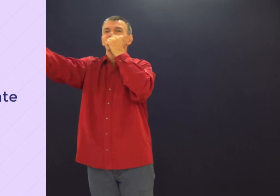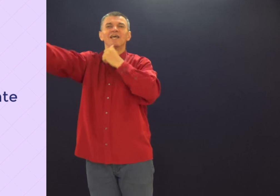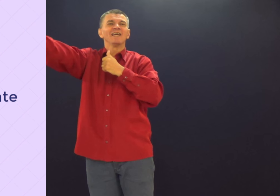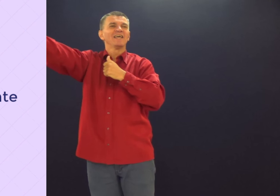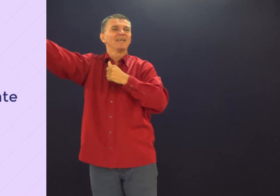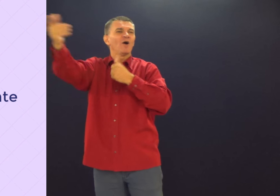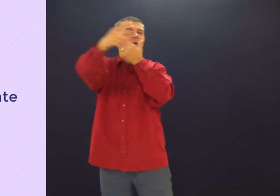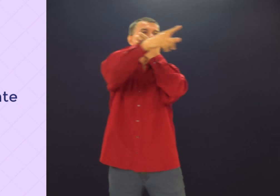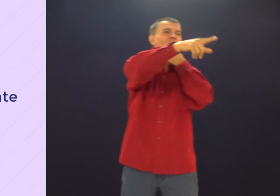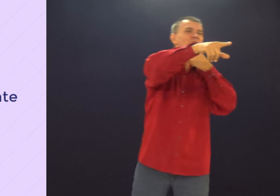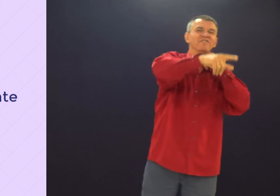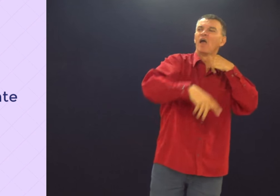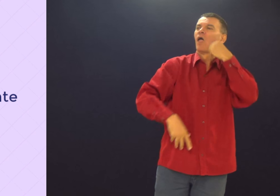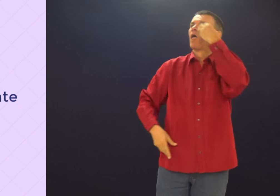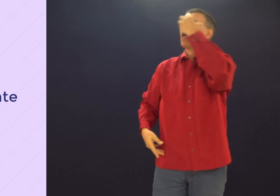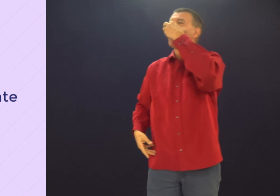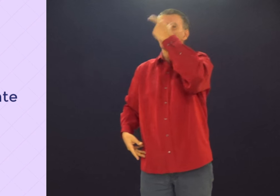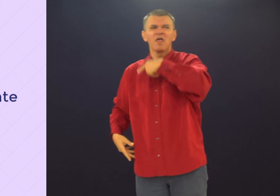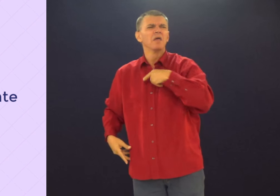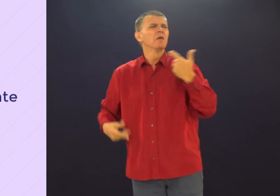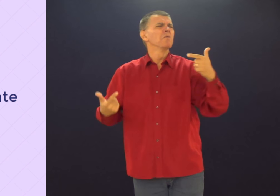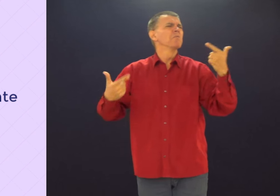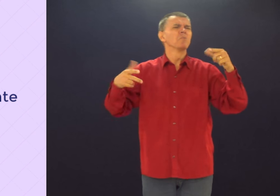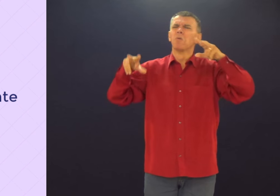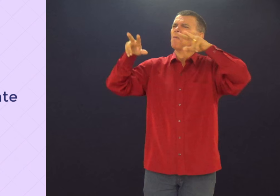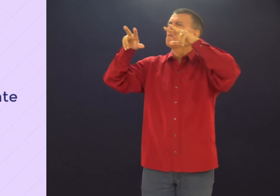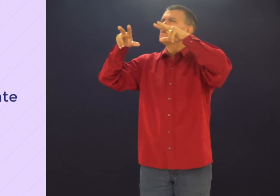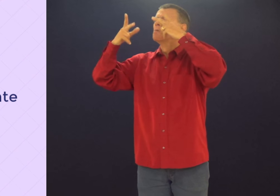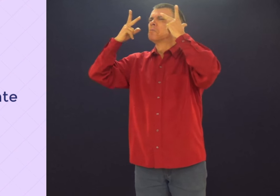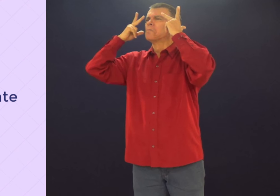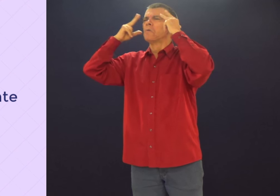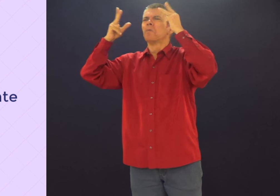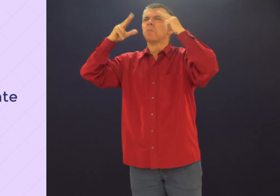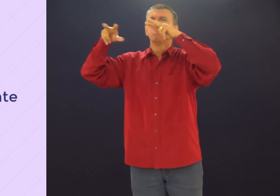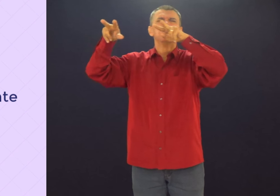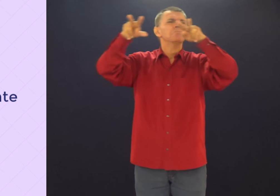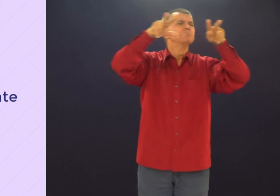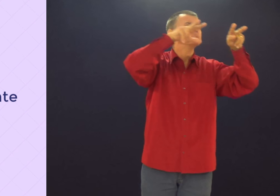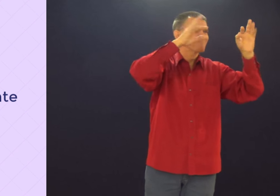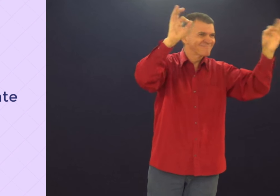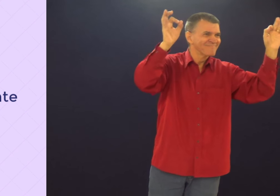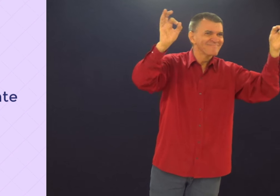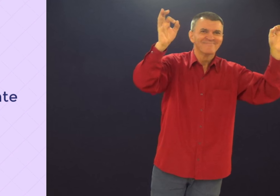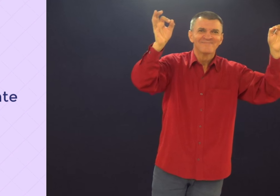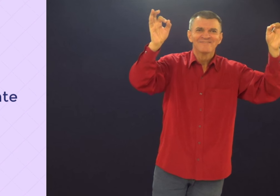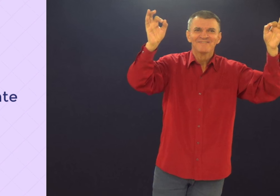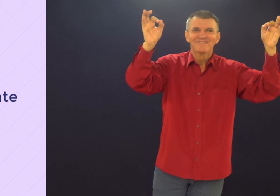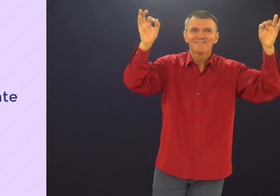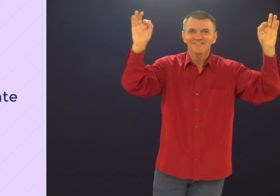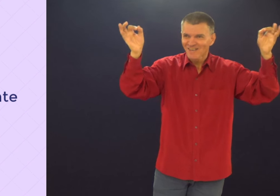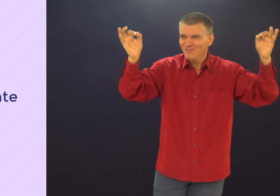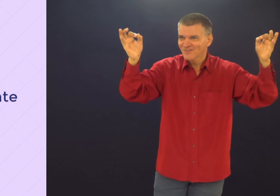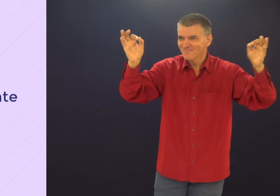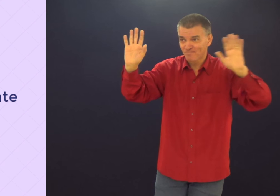As mulheres ali, né? Os homens. Eu não vejo isso, sabe? Olha eles, assim, com outras intenções.